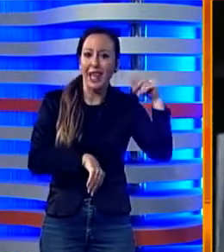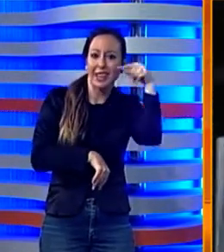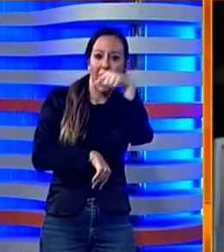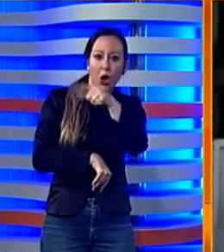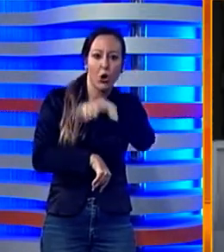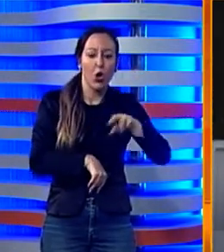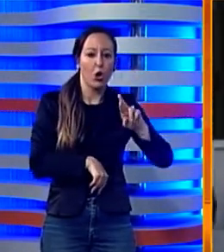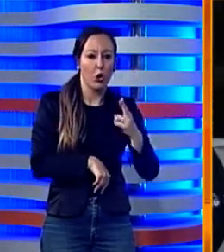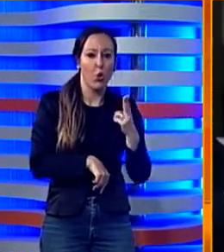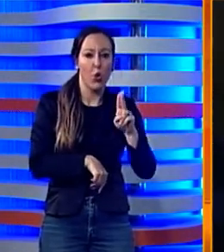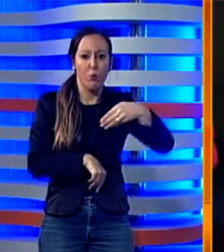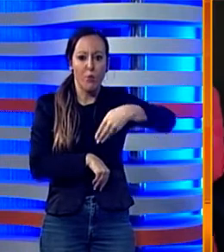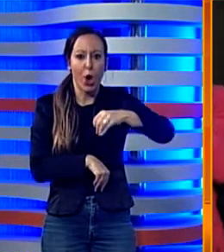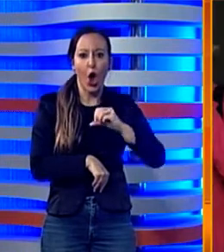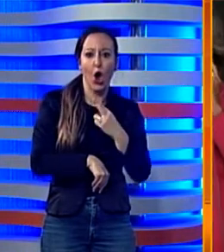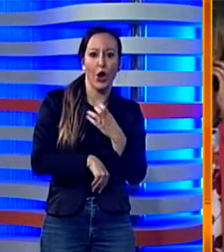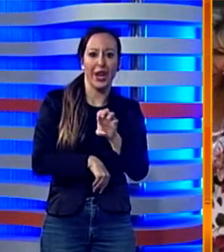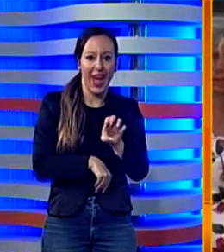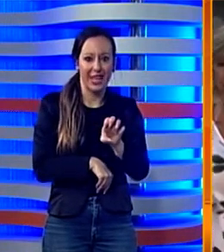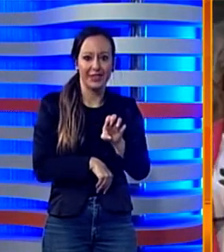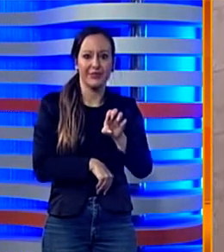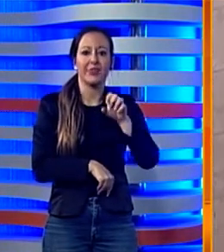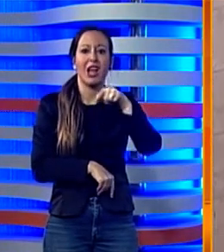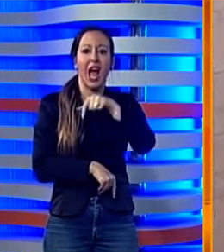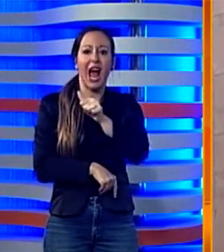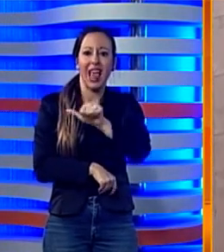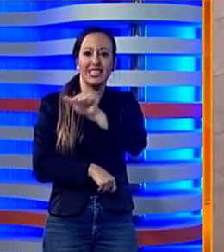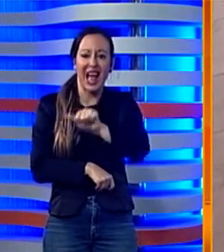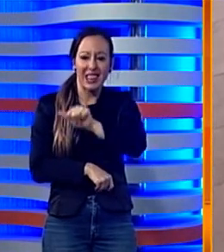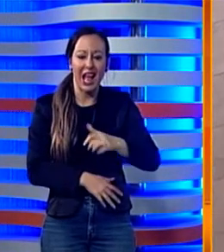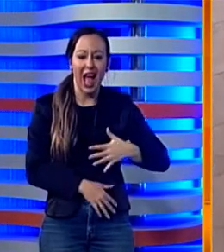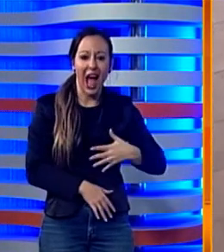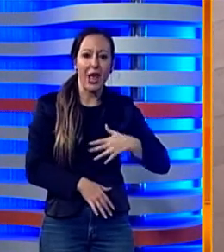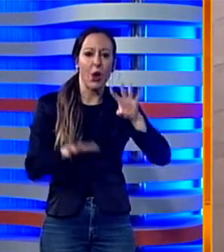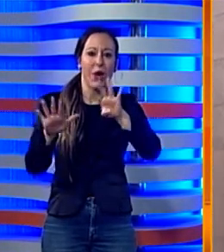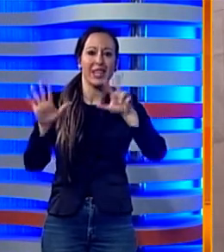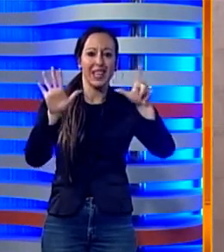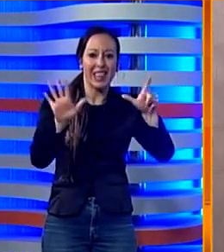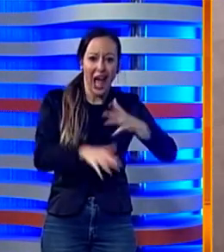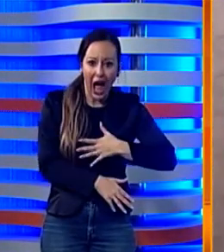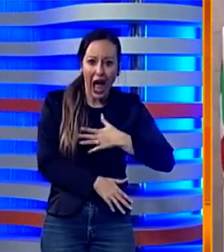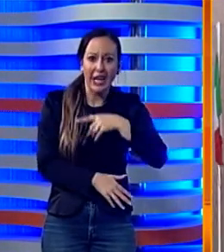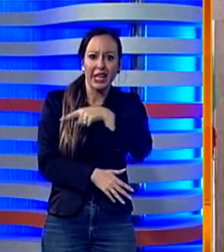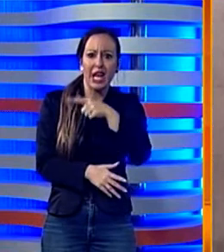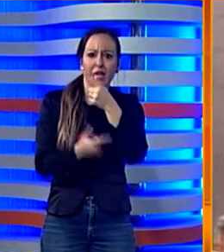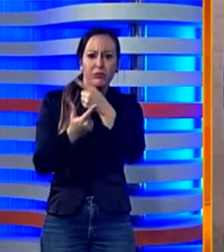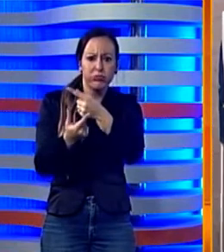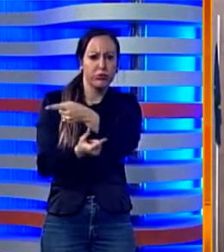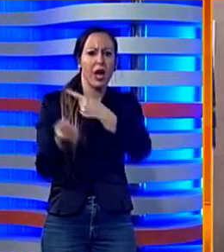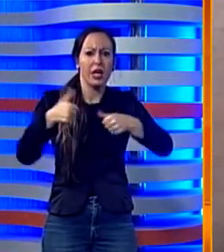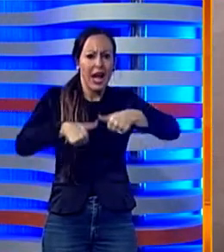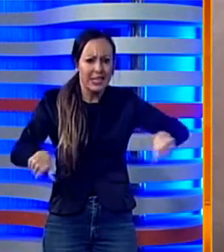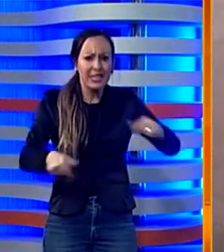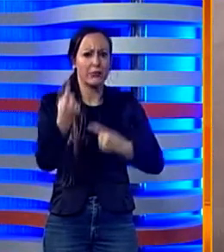casi gli hanno triplicato lo stipendio mensile. L'appuntato scelto Alessandro Rumore,